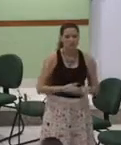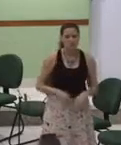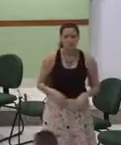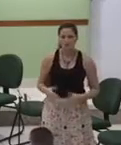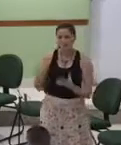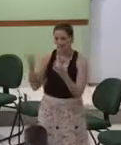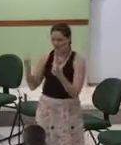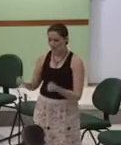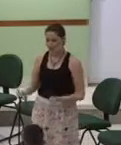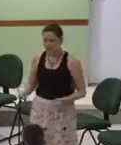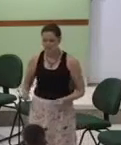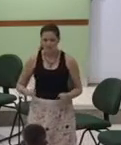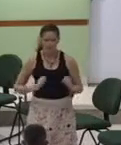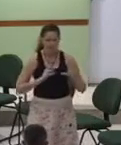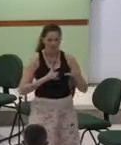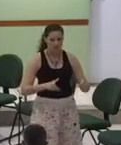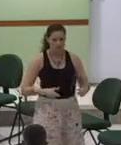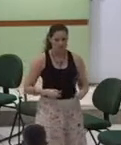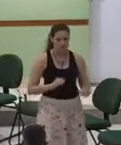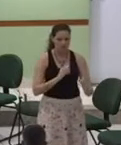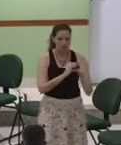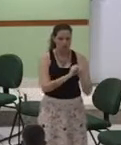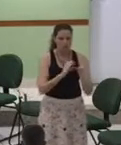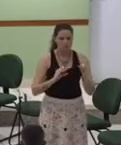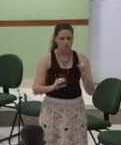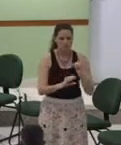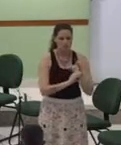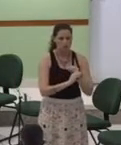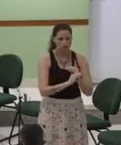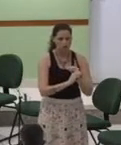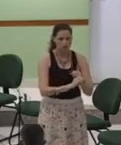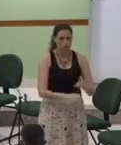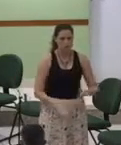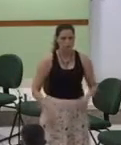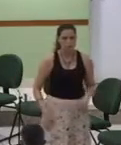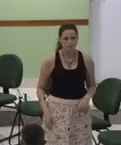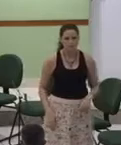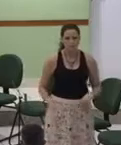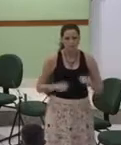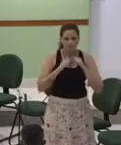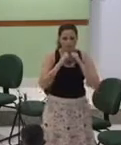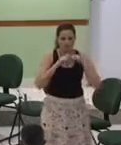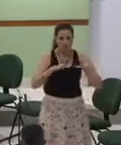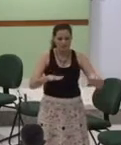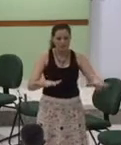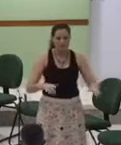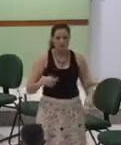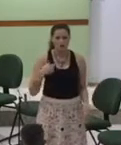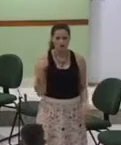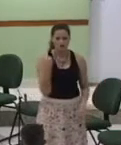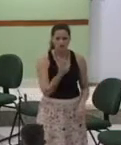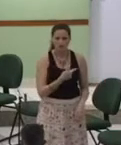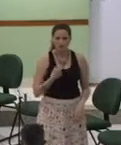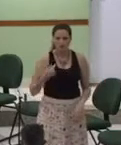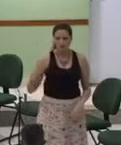cheiro suave Oh Deus O teu altar de graça Abençoa o Senhor Tem misericórdia de nós Porque nós